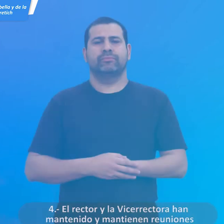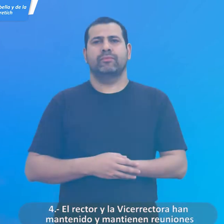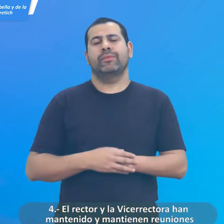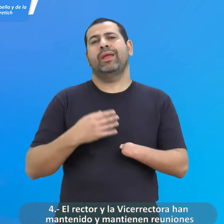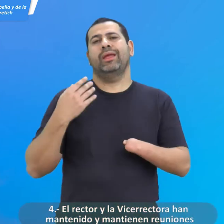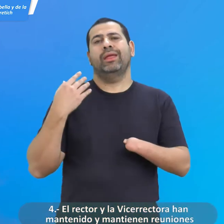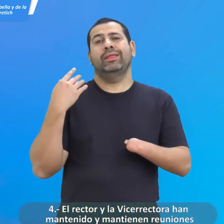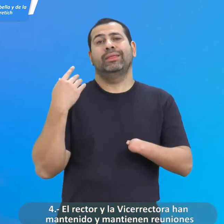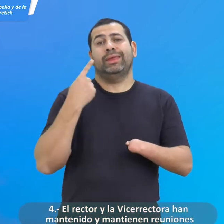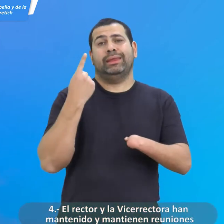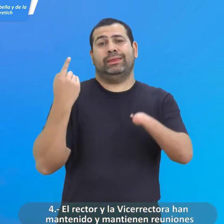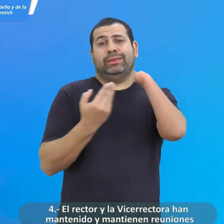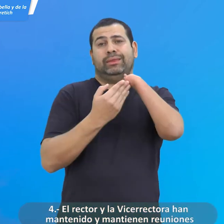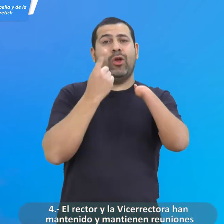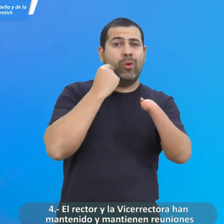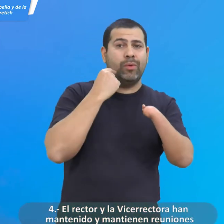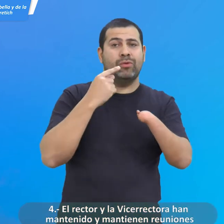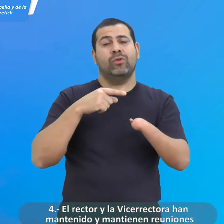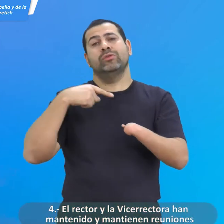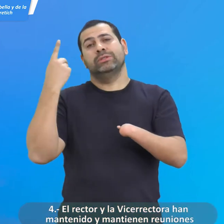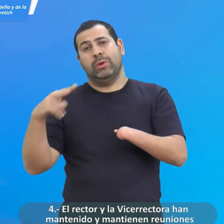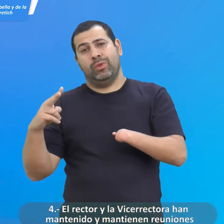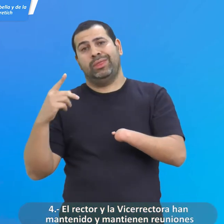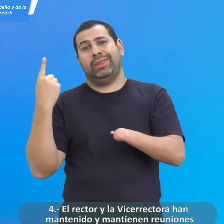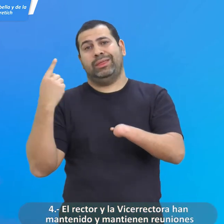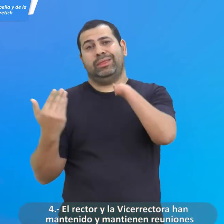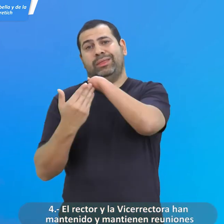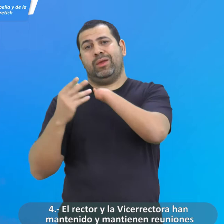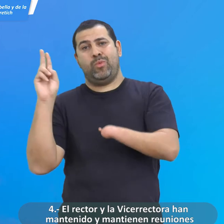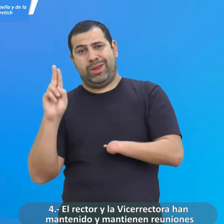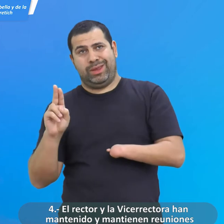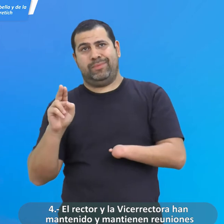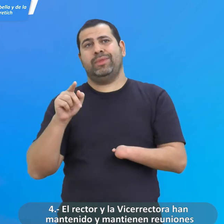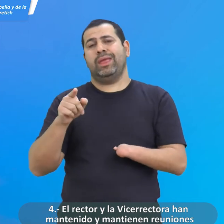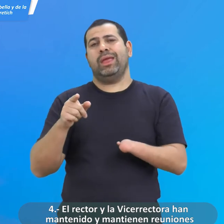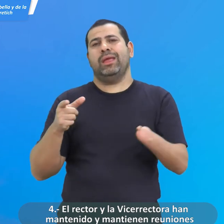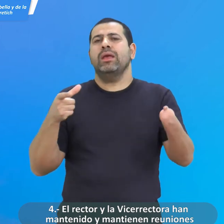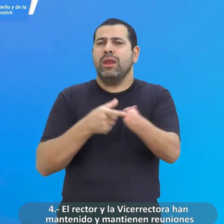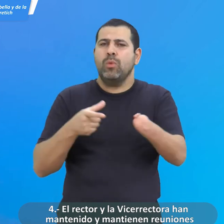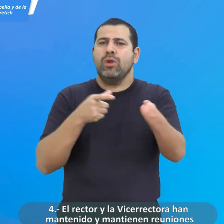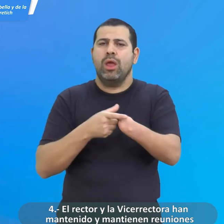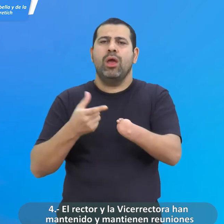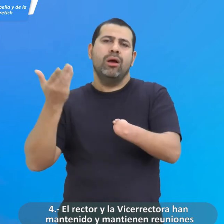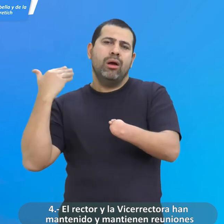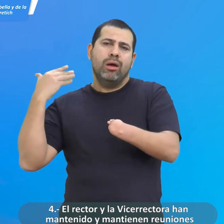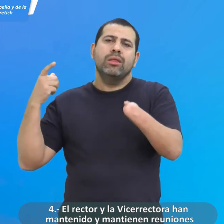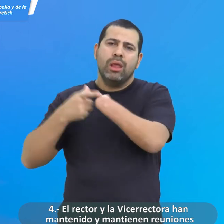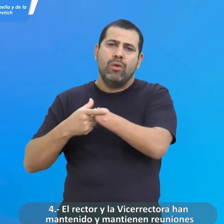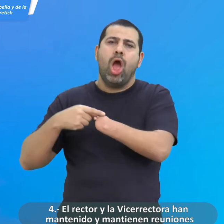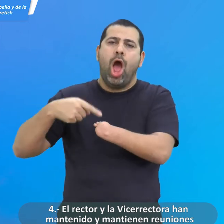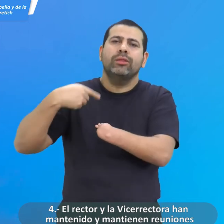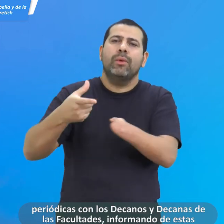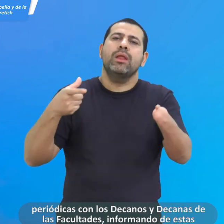El rector y la vicerrectora han mantenido y mantienen reuniones